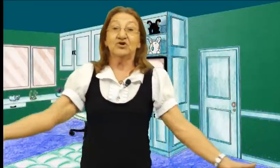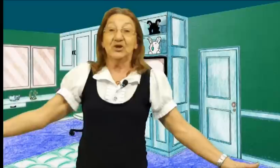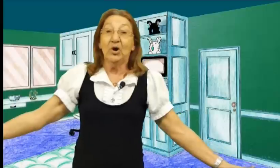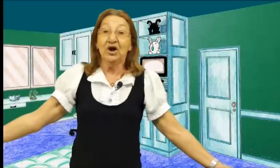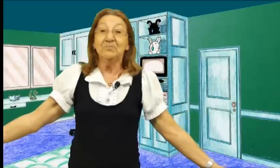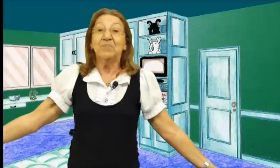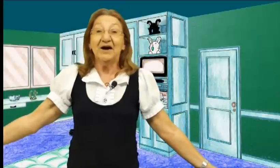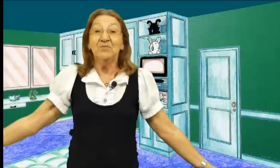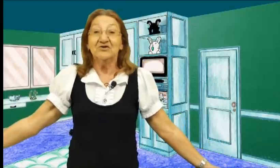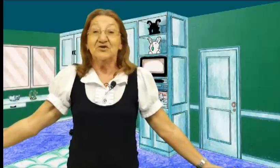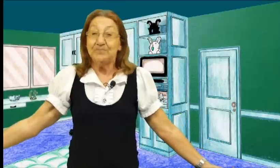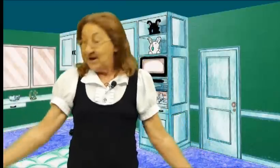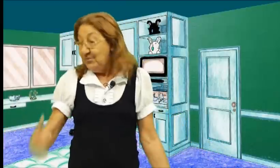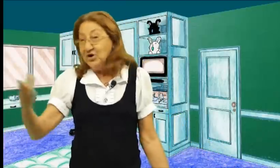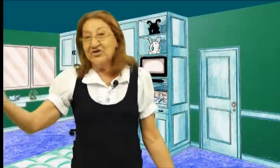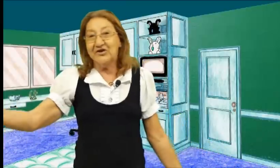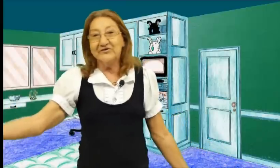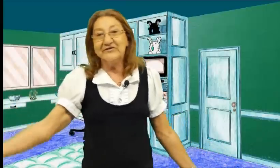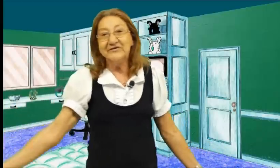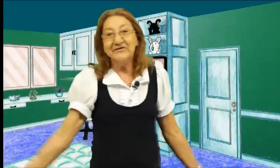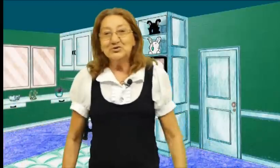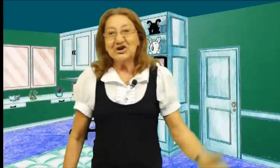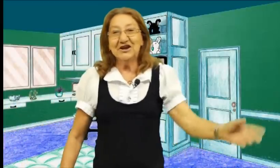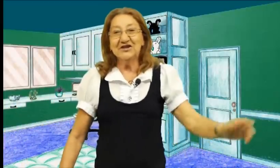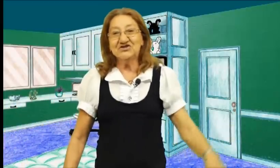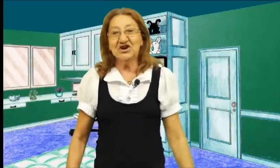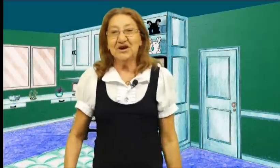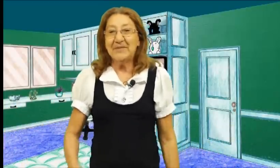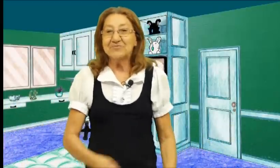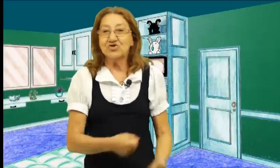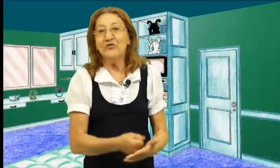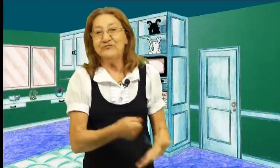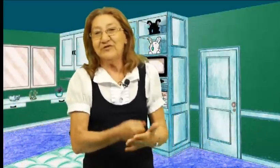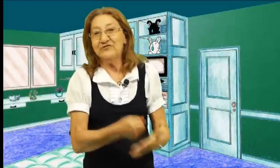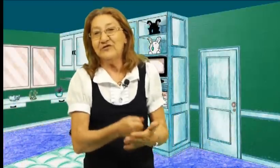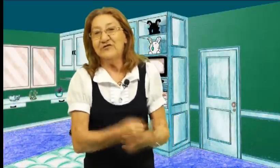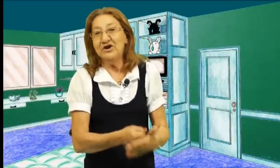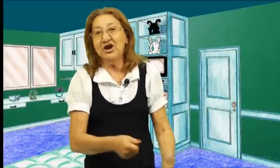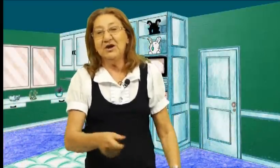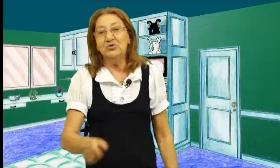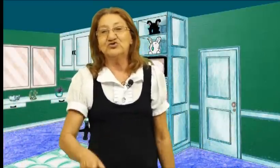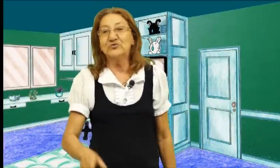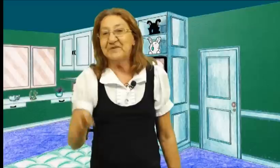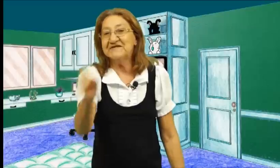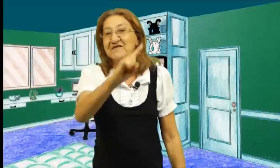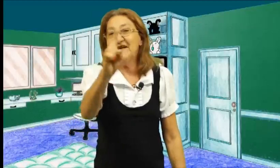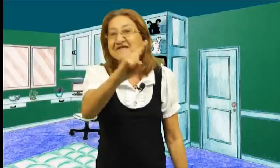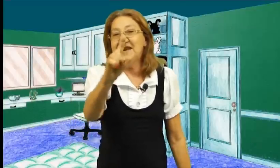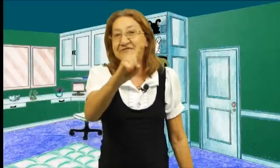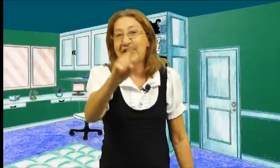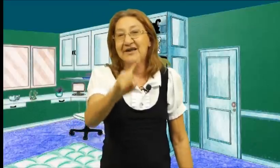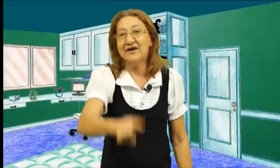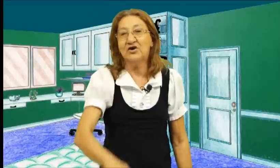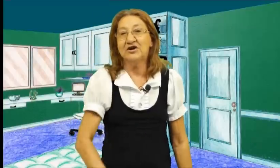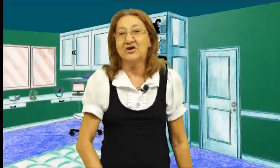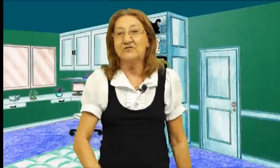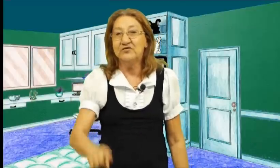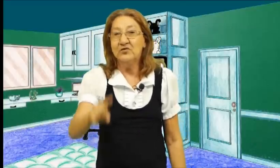pode nem morrer em paz, minha gente Pelo amor de Deus O gerente chega bate Ei moço, não pense que vai se livrar agora não, viu?